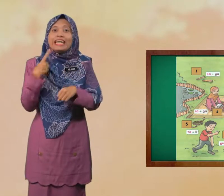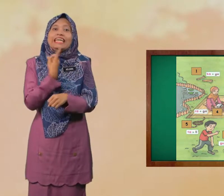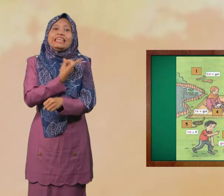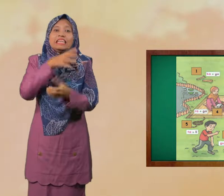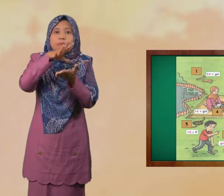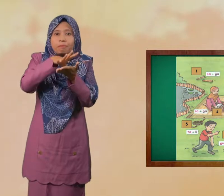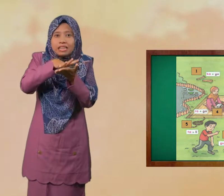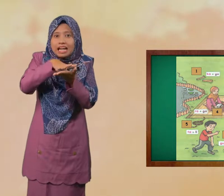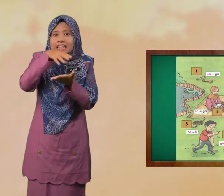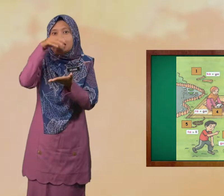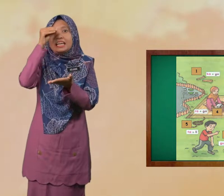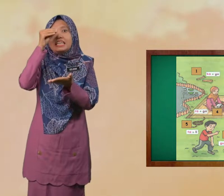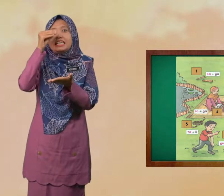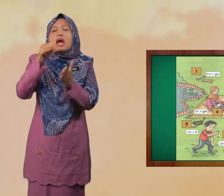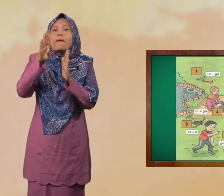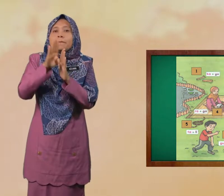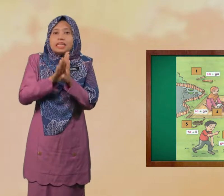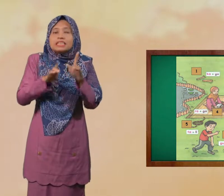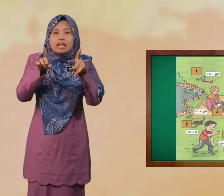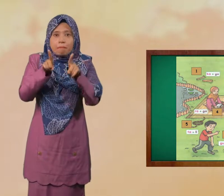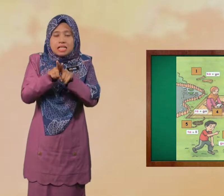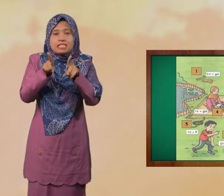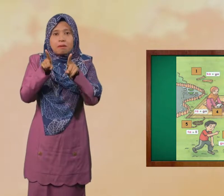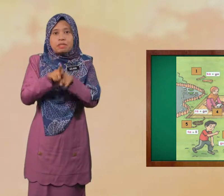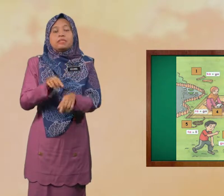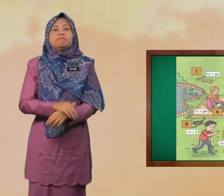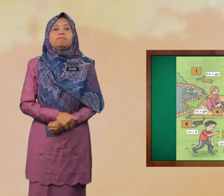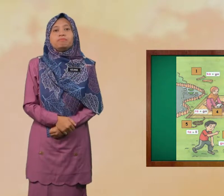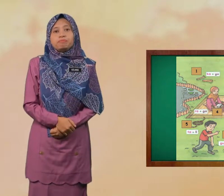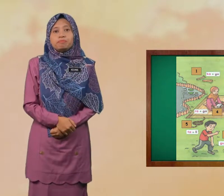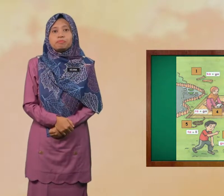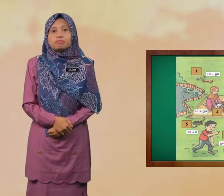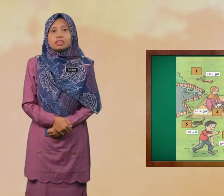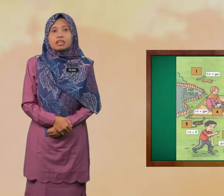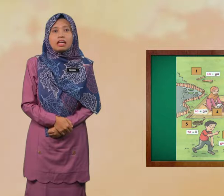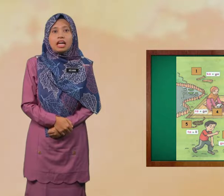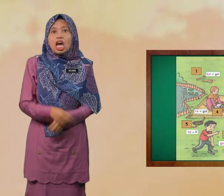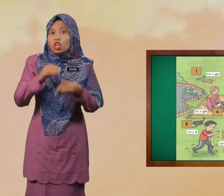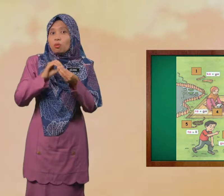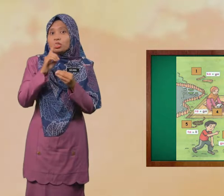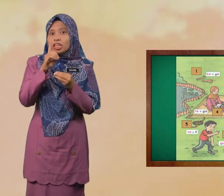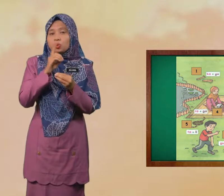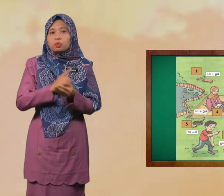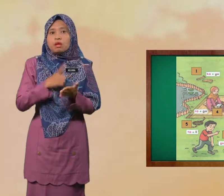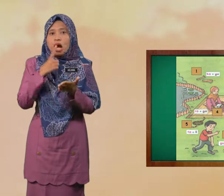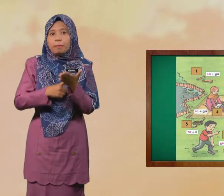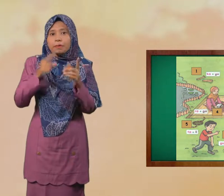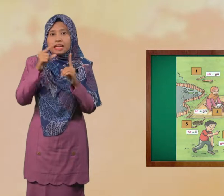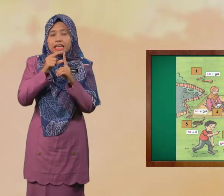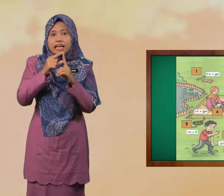Kita Pelajari Bersama-sama Nombor Nombor Satu Apa Perkataan